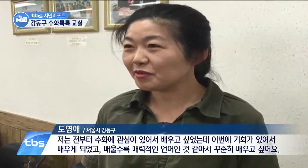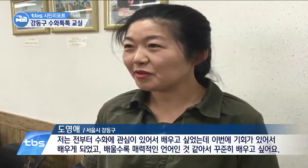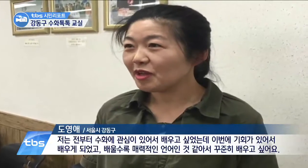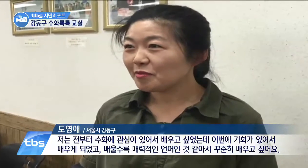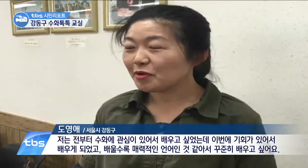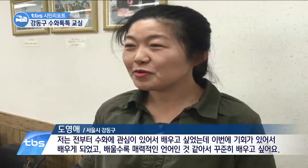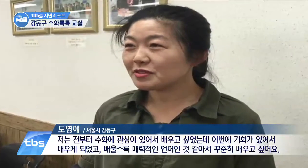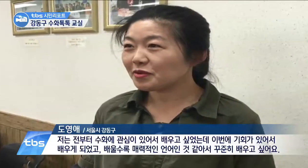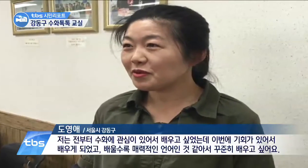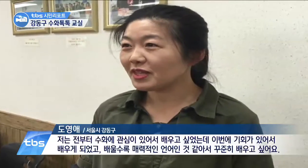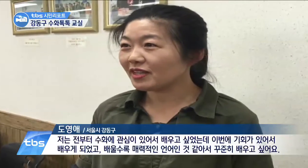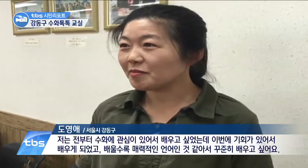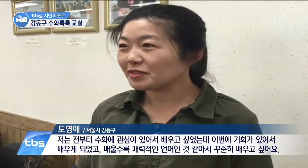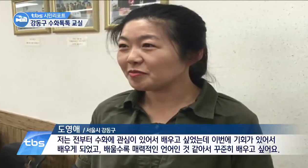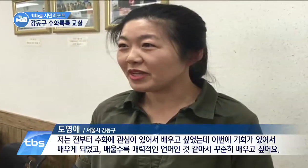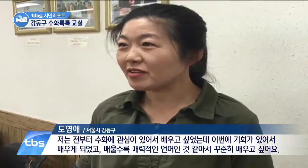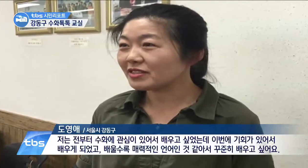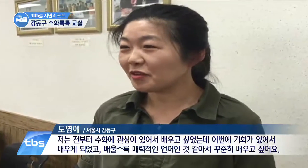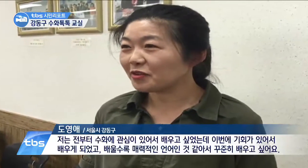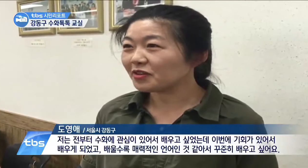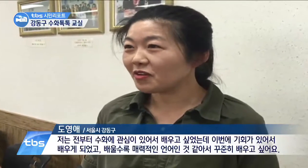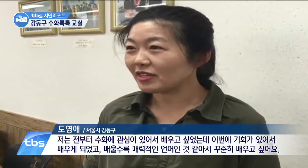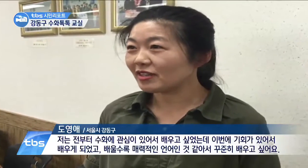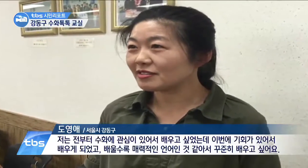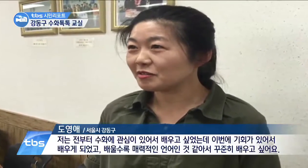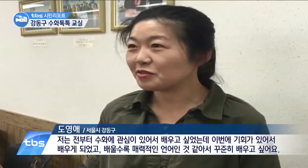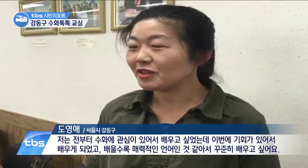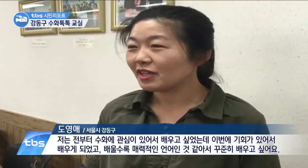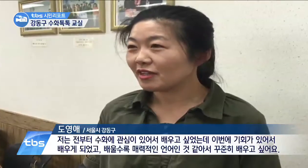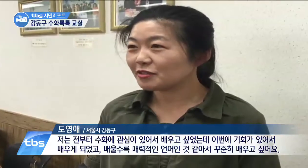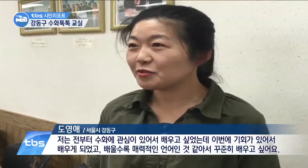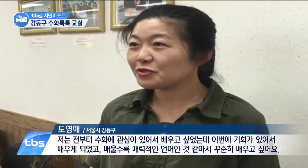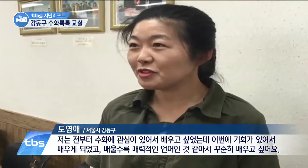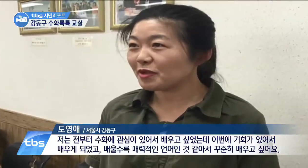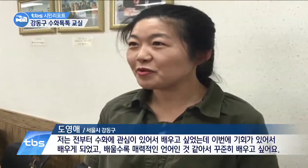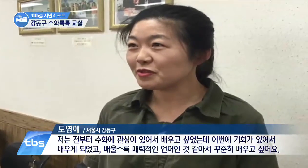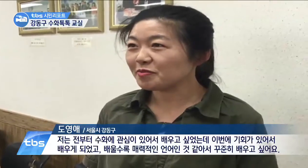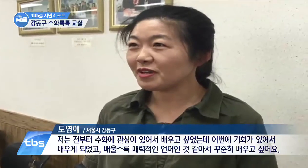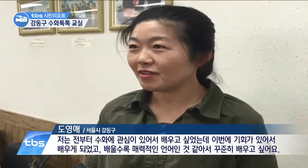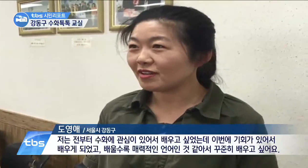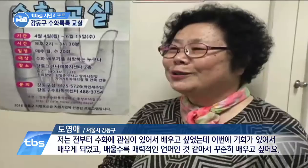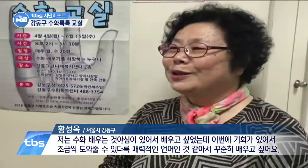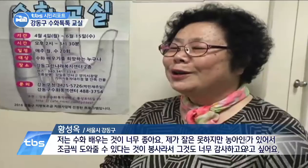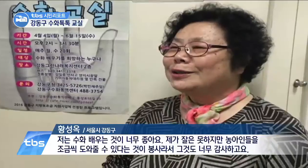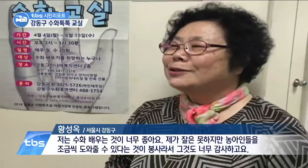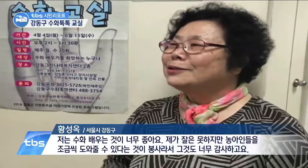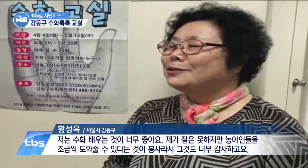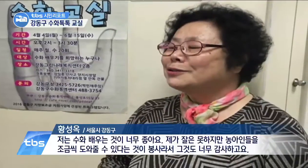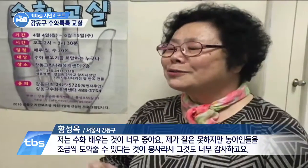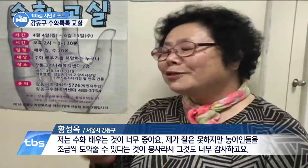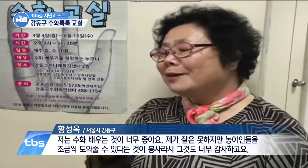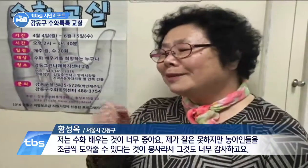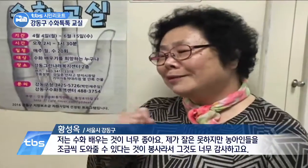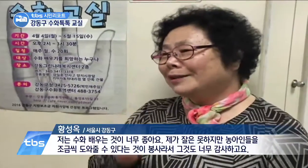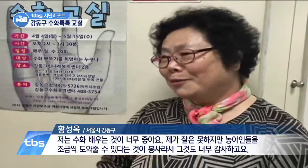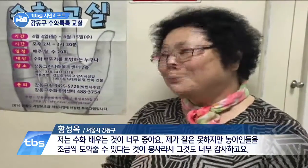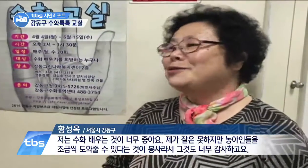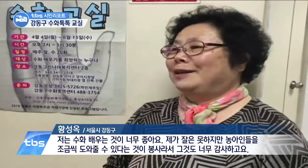배울수록 매력성이 넘는 것 같아서 계속 꾸준히 배우고 싶어요. 저는 요즘 수화 배우는 데 너무 좋아요.